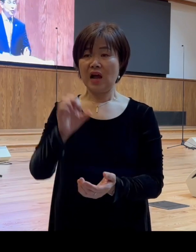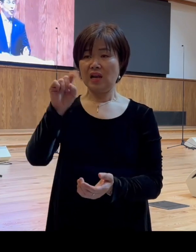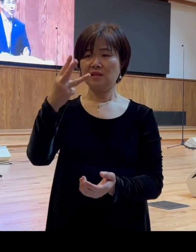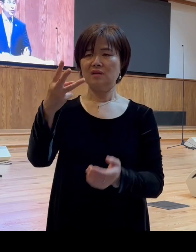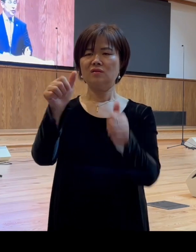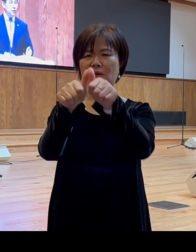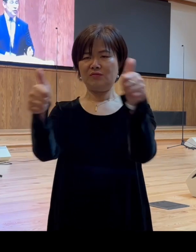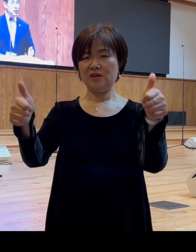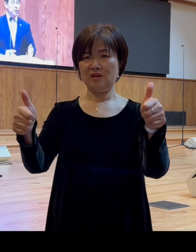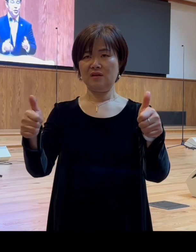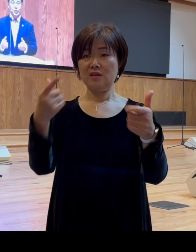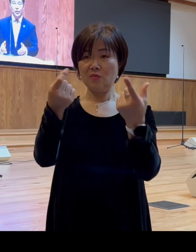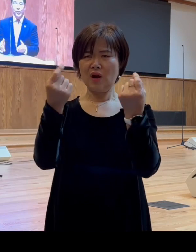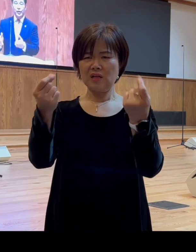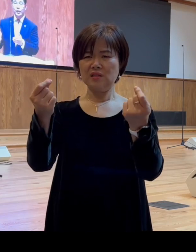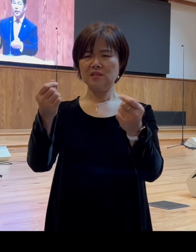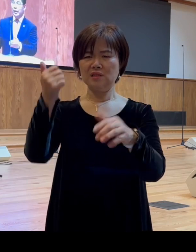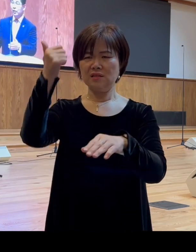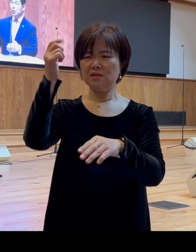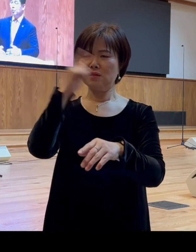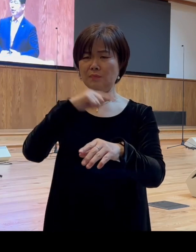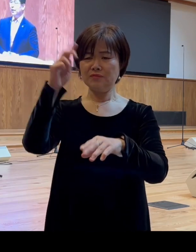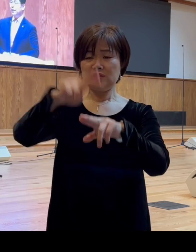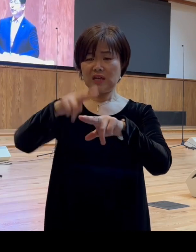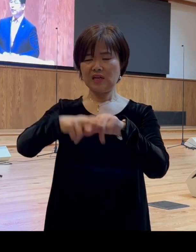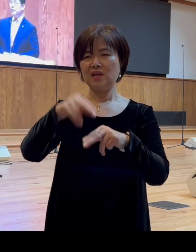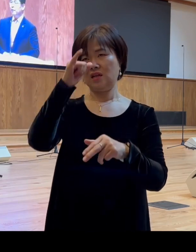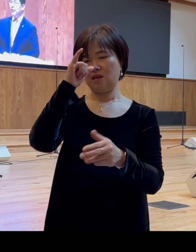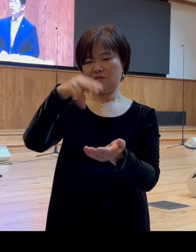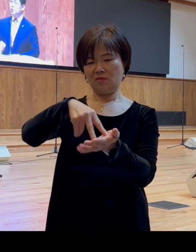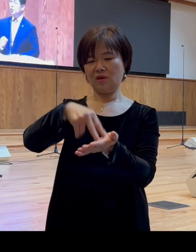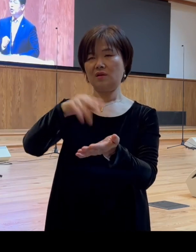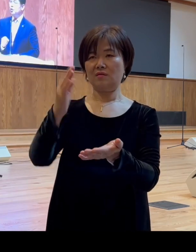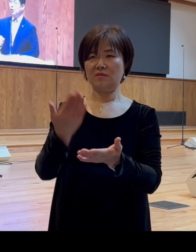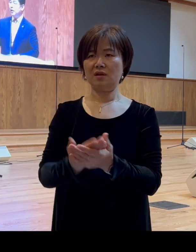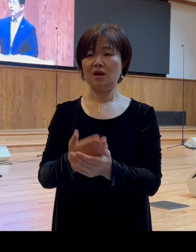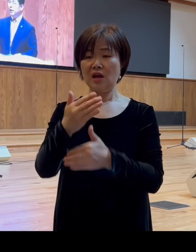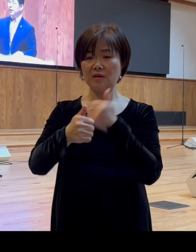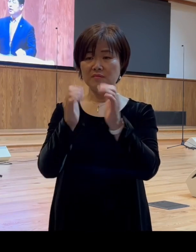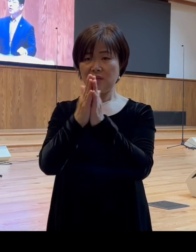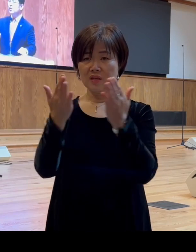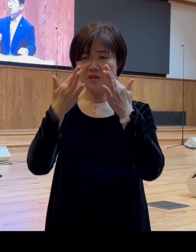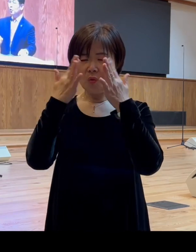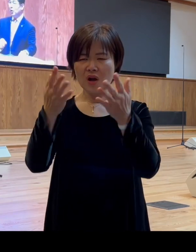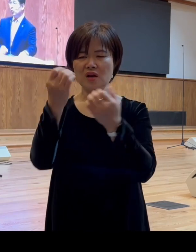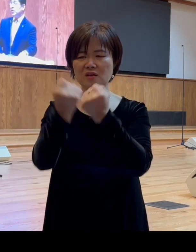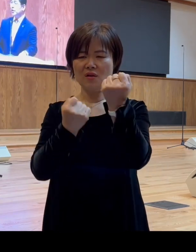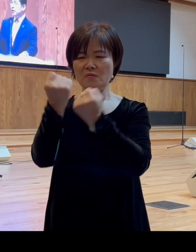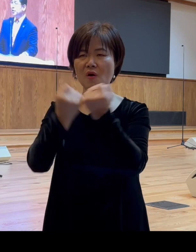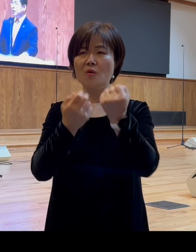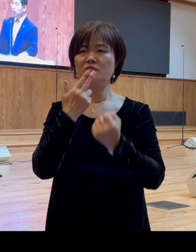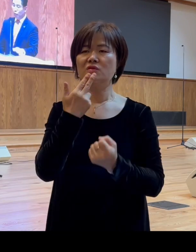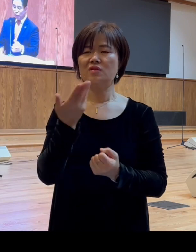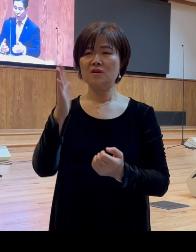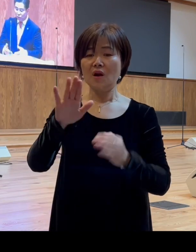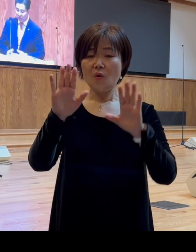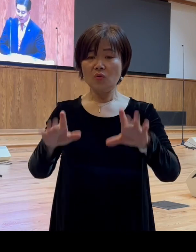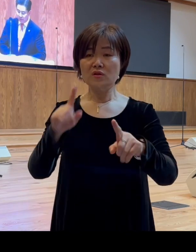그 지경에 이르게 한 것입니까? 그럼 성경이 정확하게 설명하고 있지는 않지만 오늘 본문을 묵상하면서요